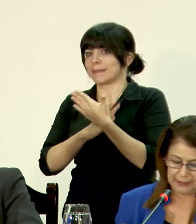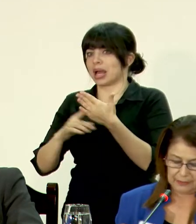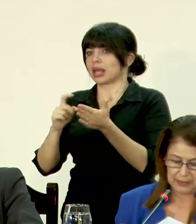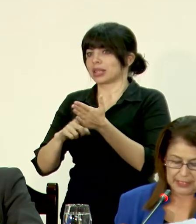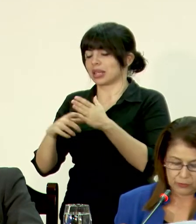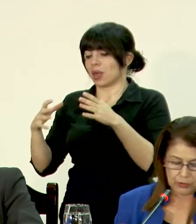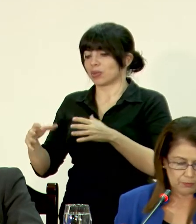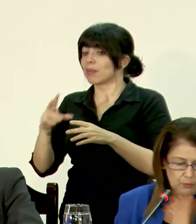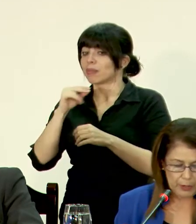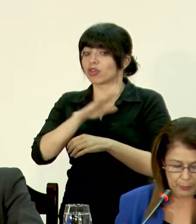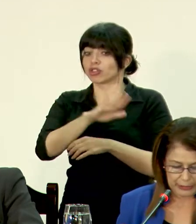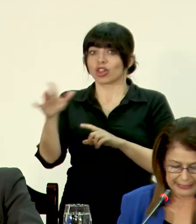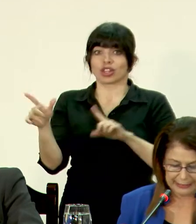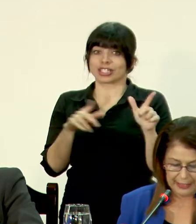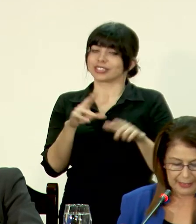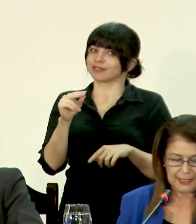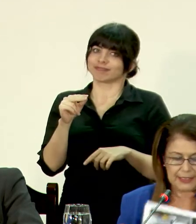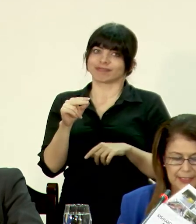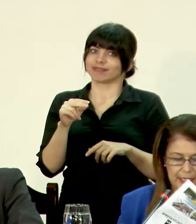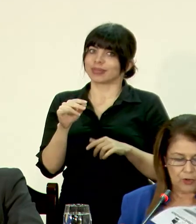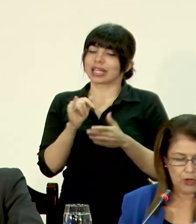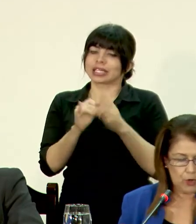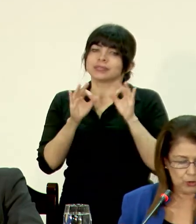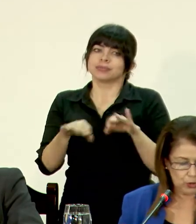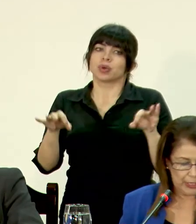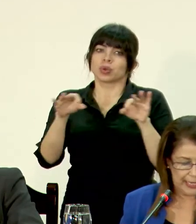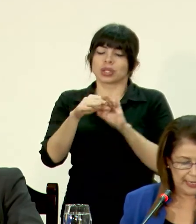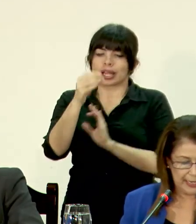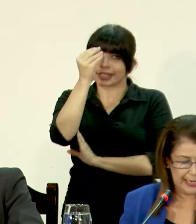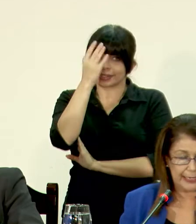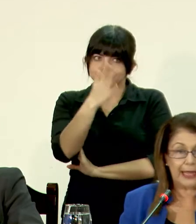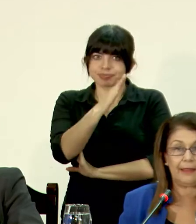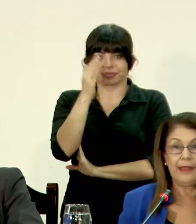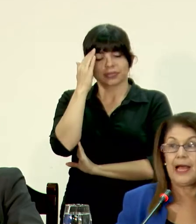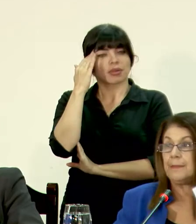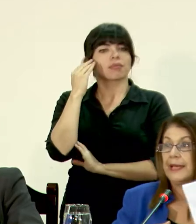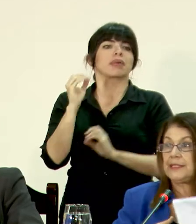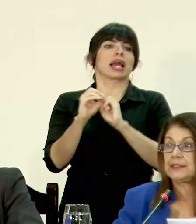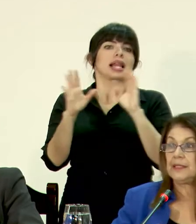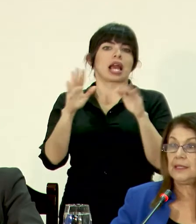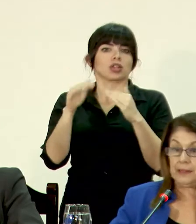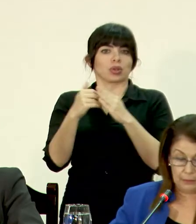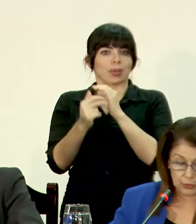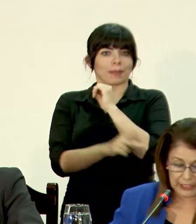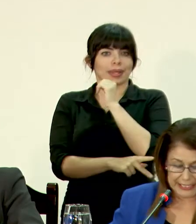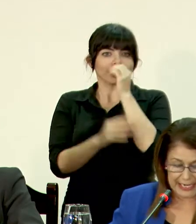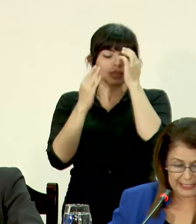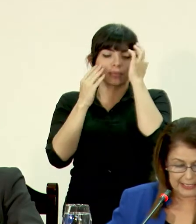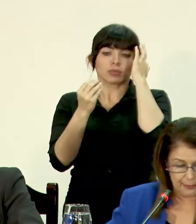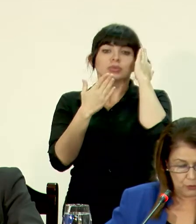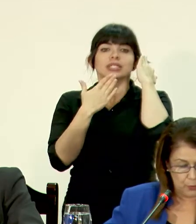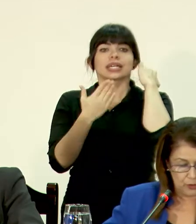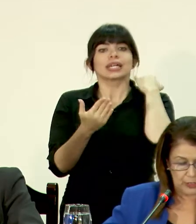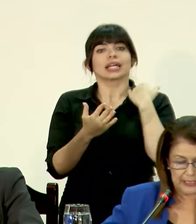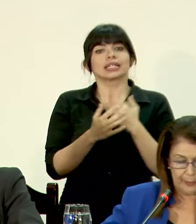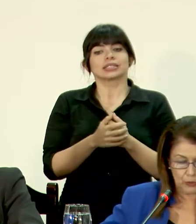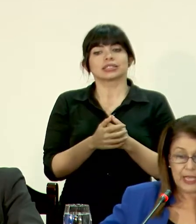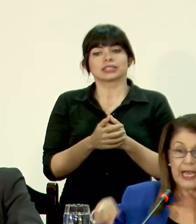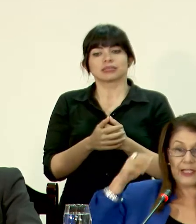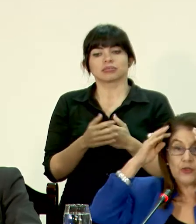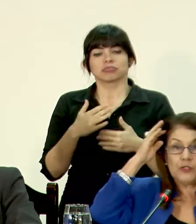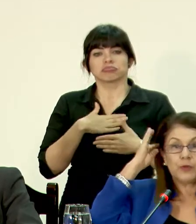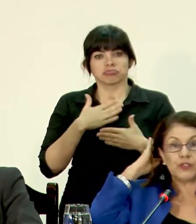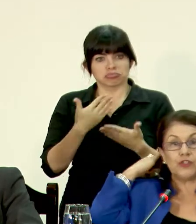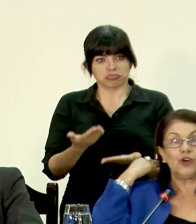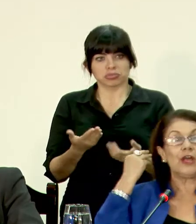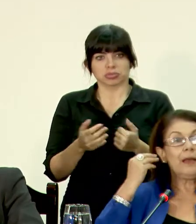pero no toda. Y eso es muy importante decírselo con toda claridad al país. Muchas gracias y por supuesto que estamos